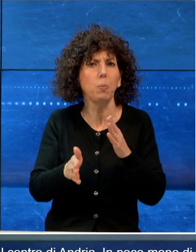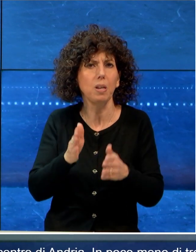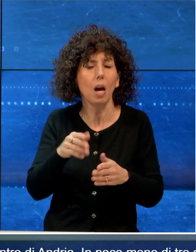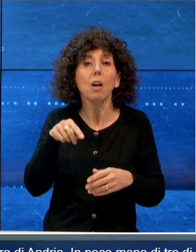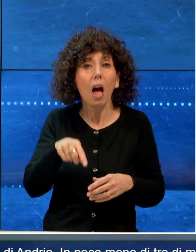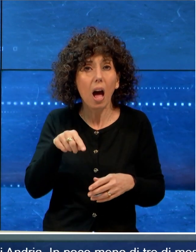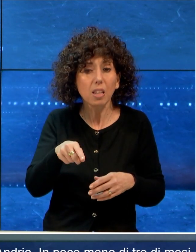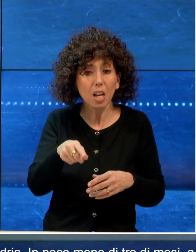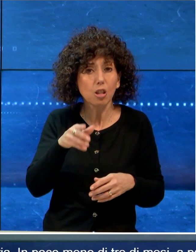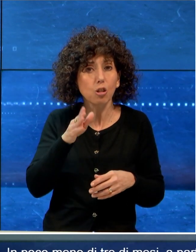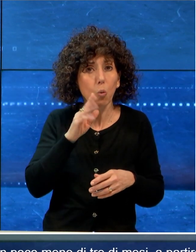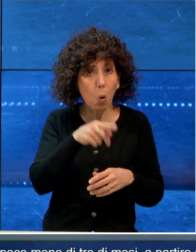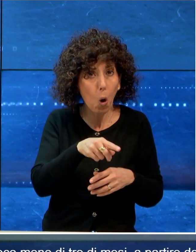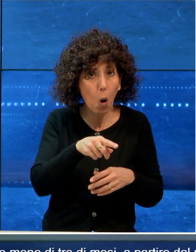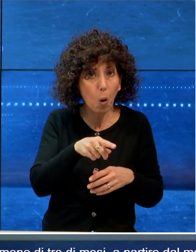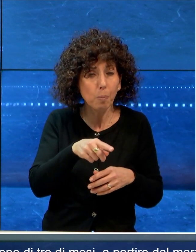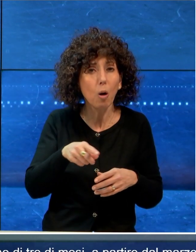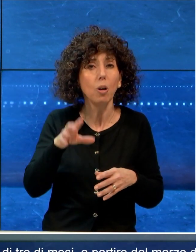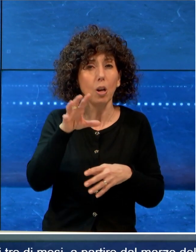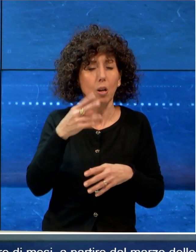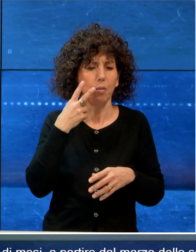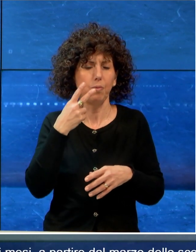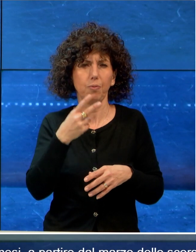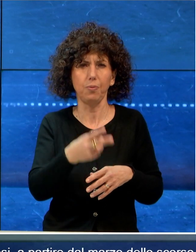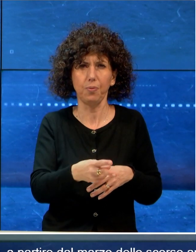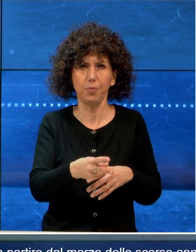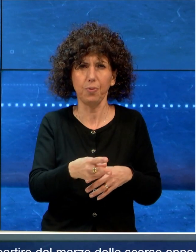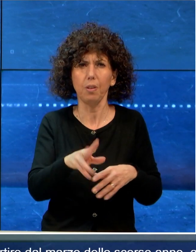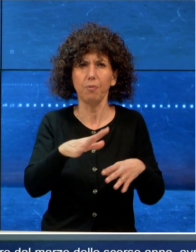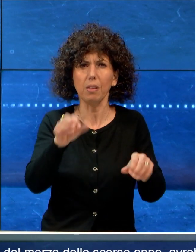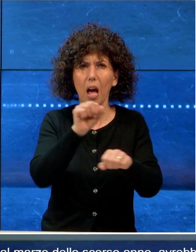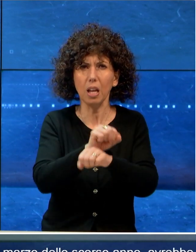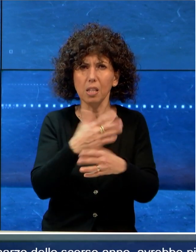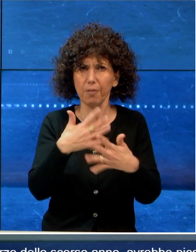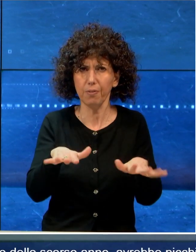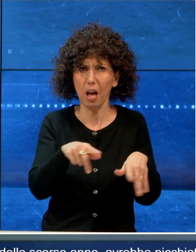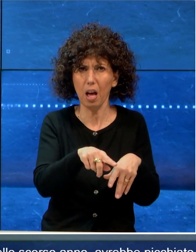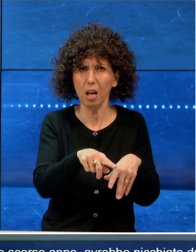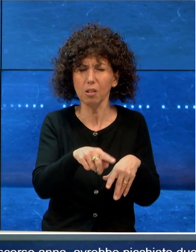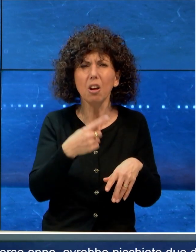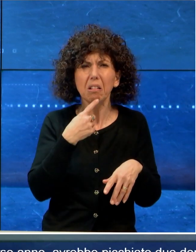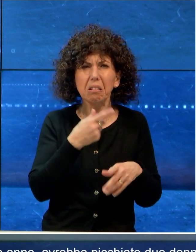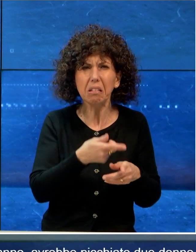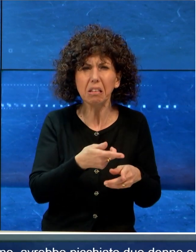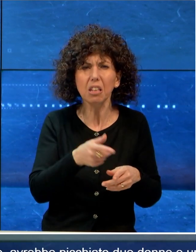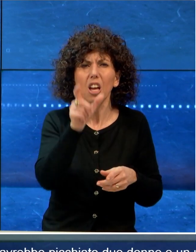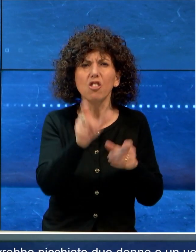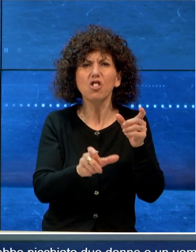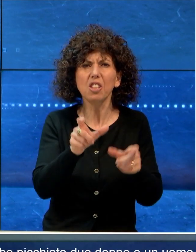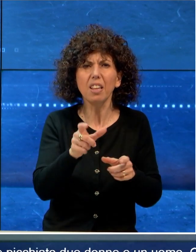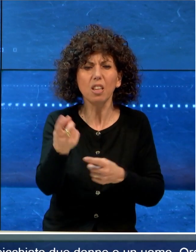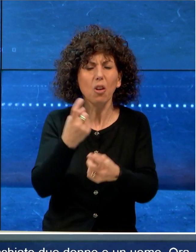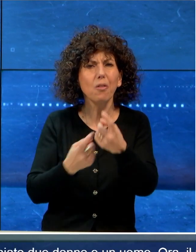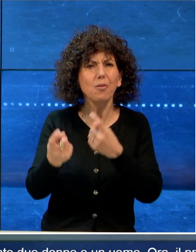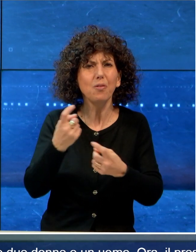Ora il presunto aggressore è stato identificato e arrestato. Si tratta di un cittadino